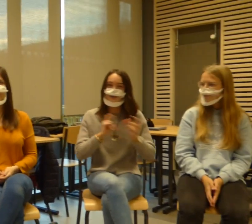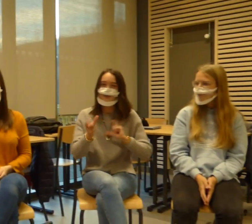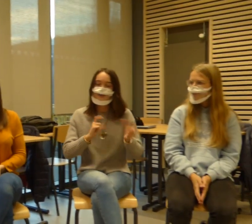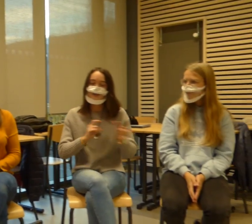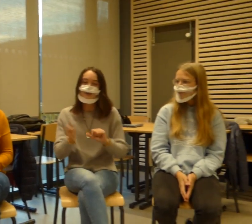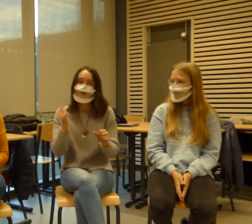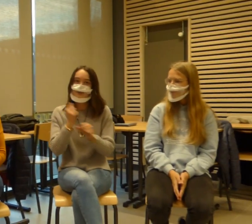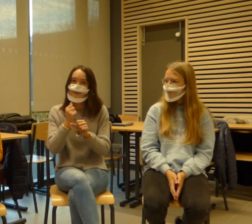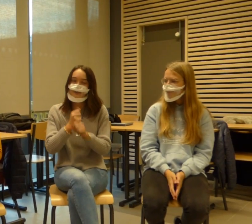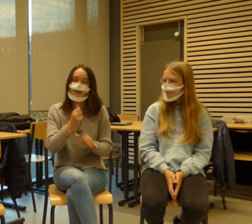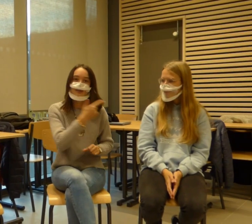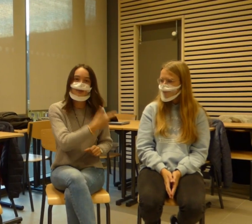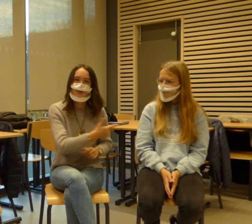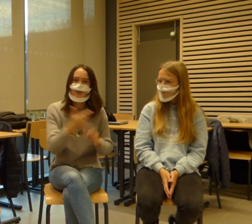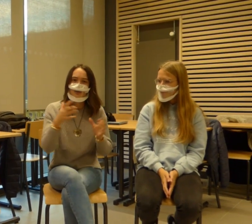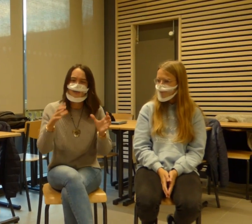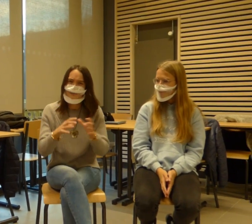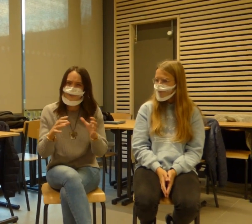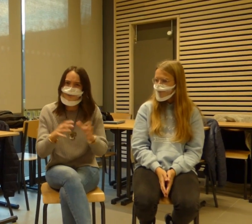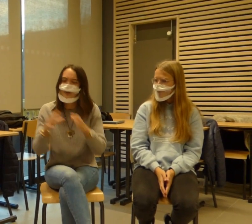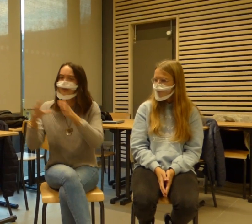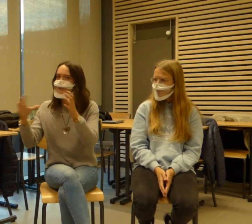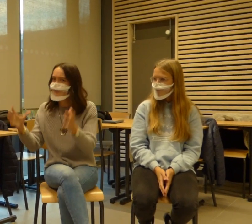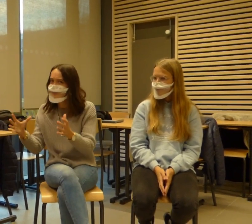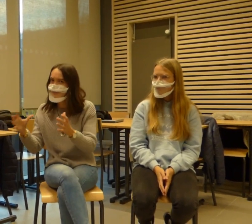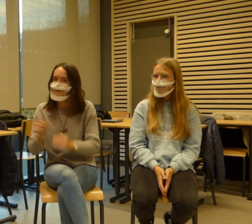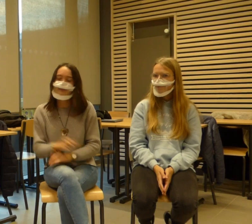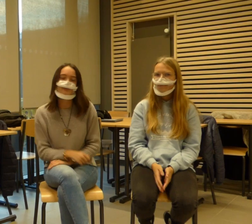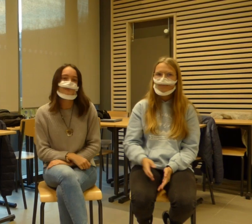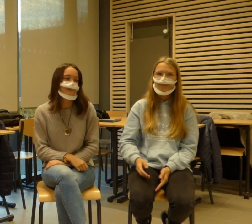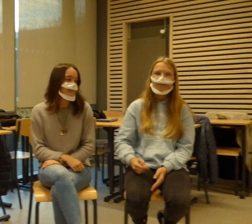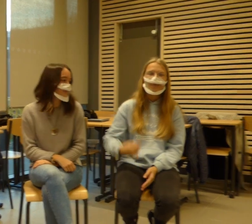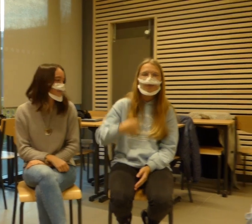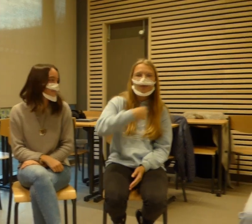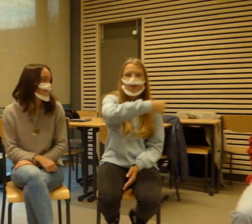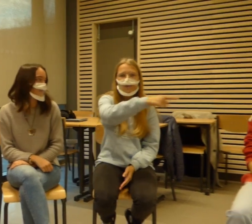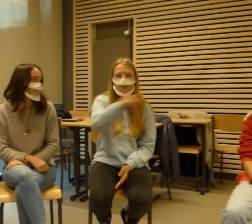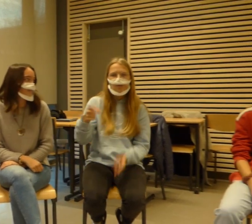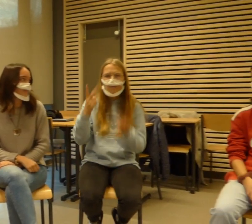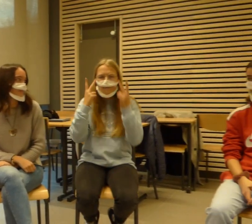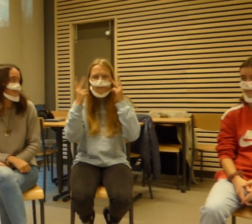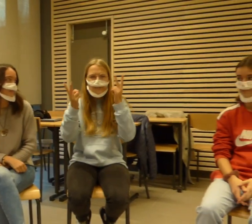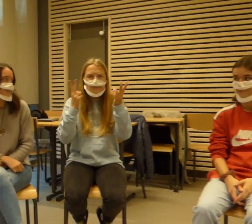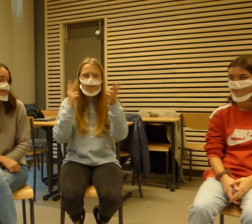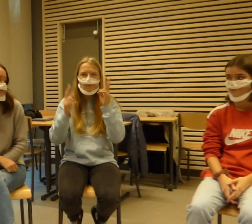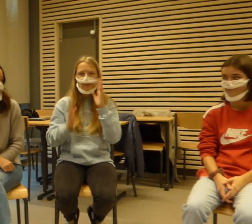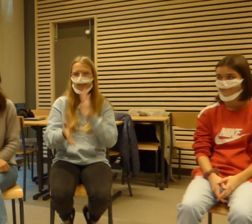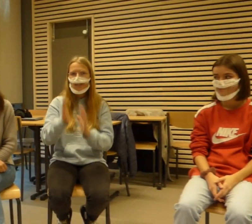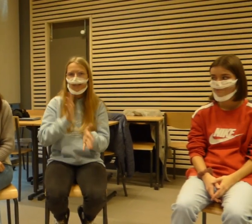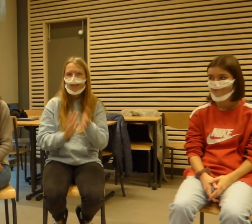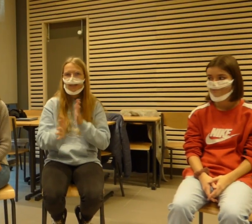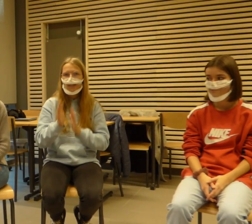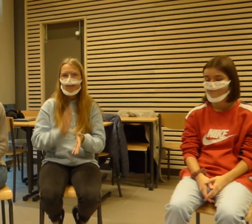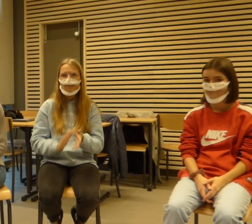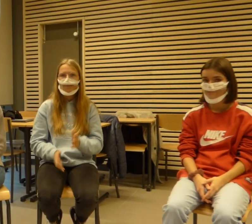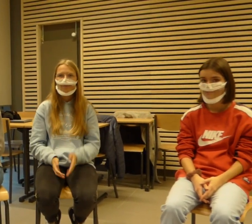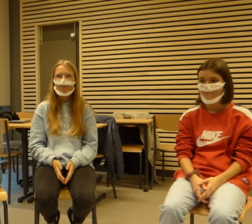Nous travaillons l'interaction par deux en petits groupes ou en grands groupes. Avec la langue des signes, nous travaillons le visuel.